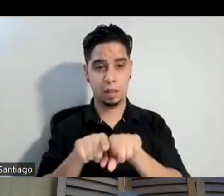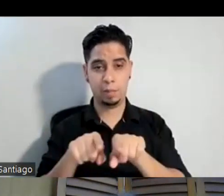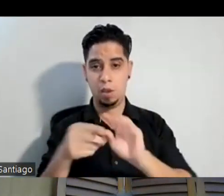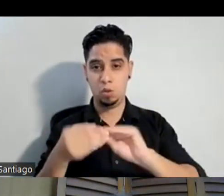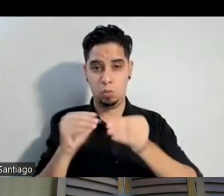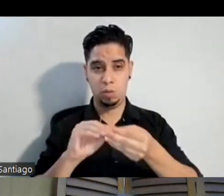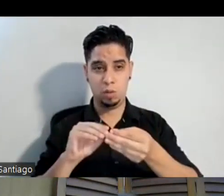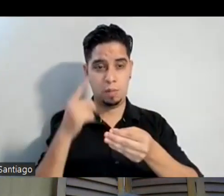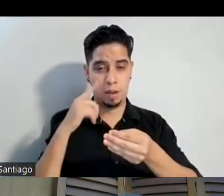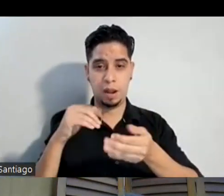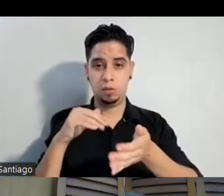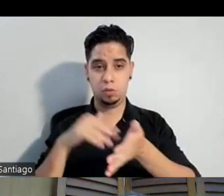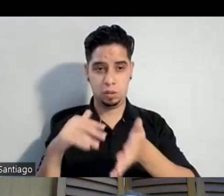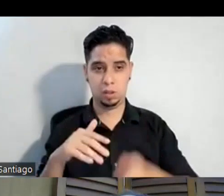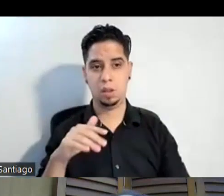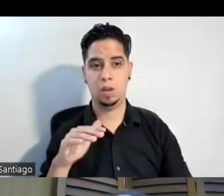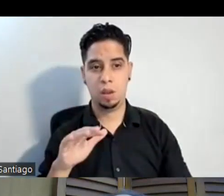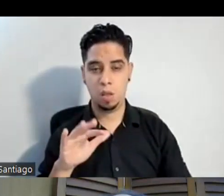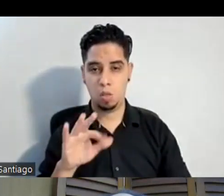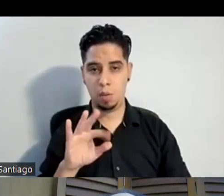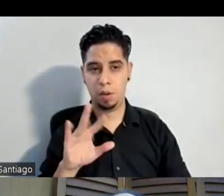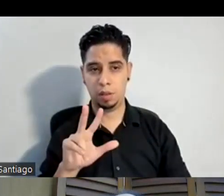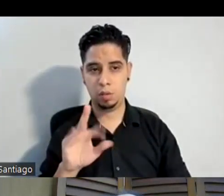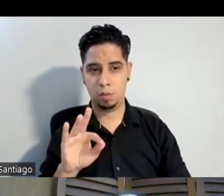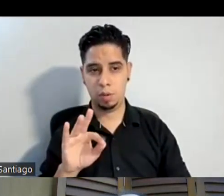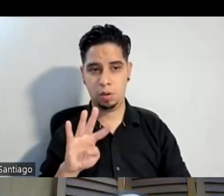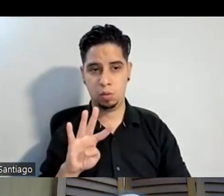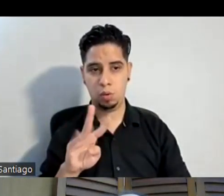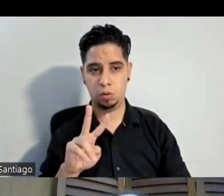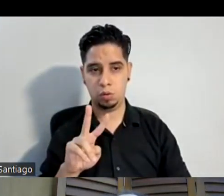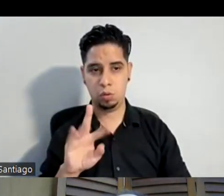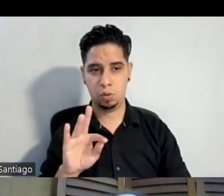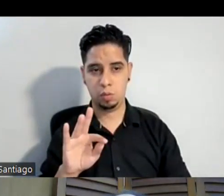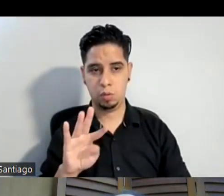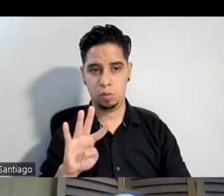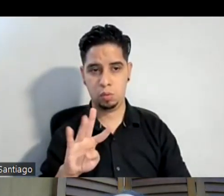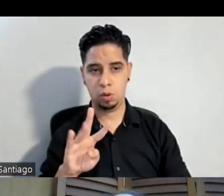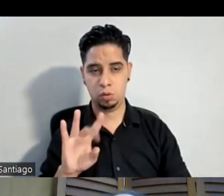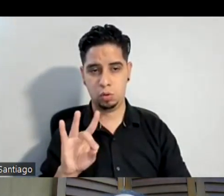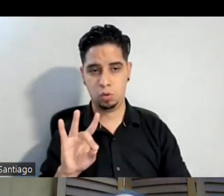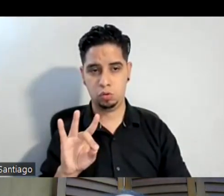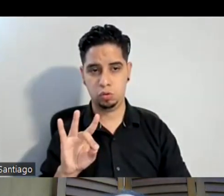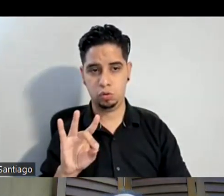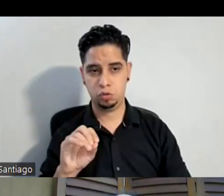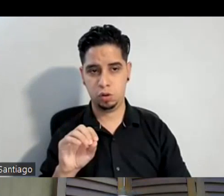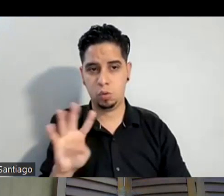estudiantiles es el 939 429 4804 repito para W